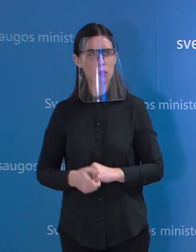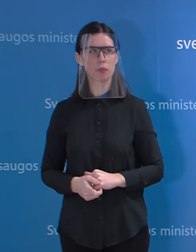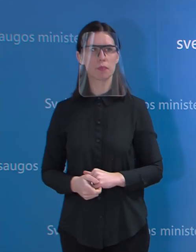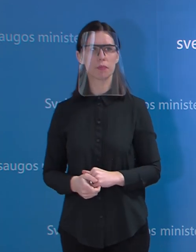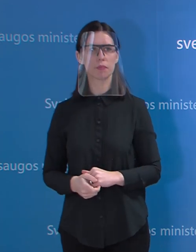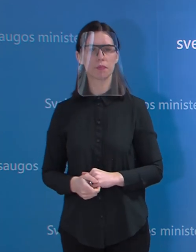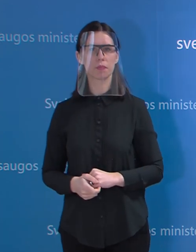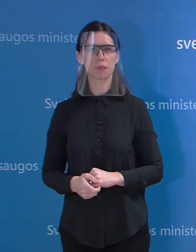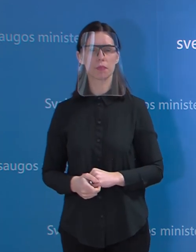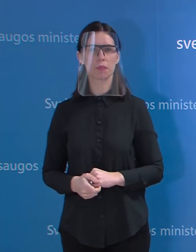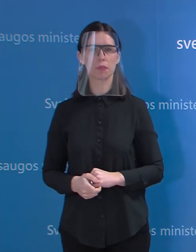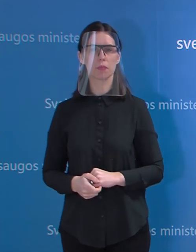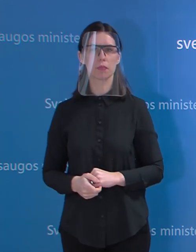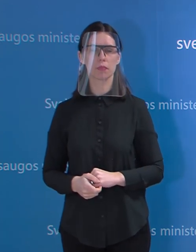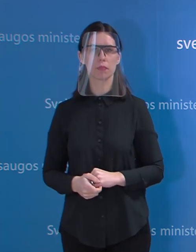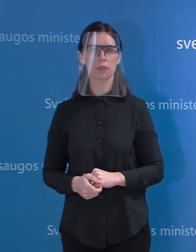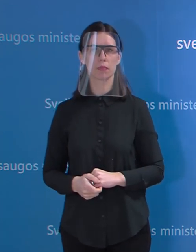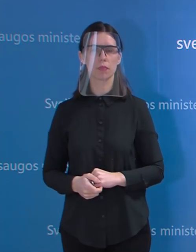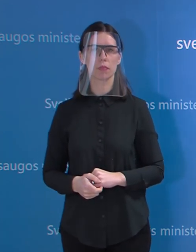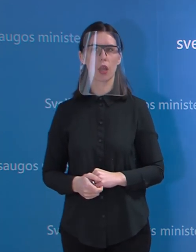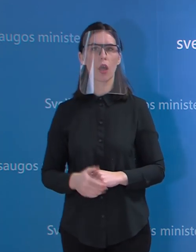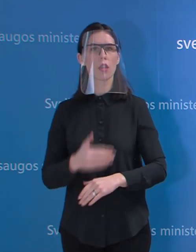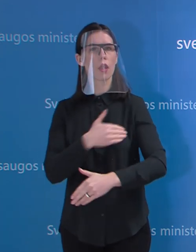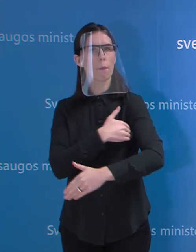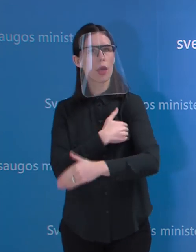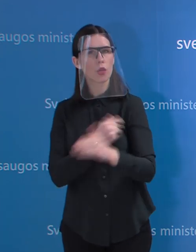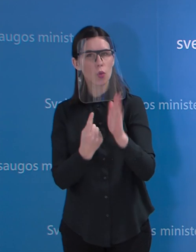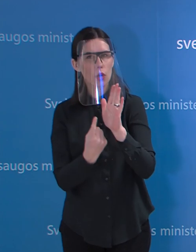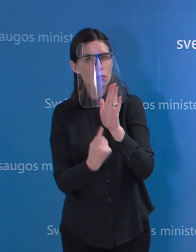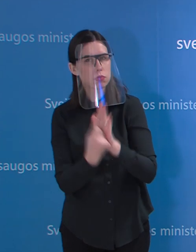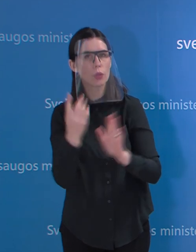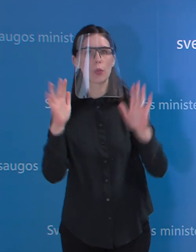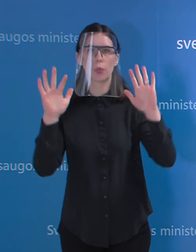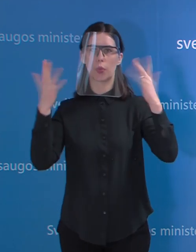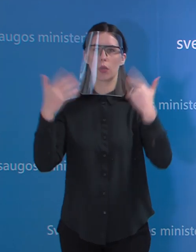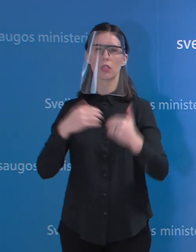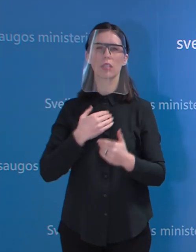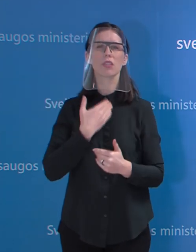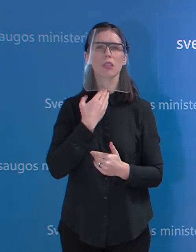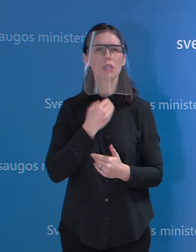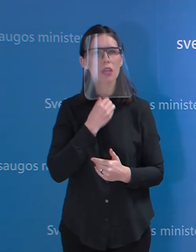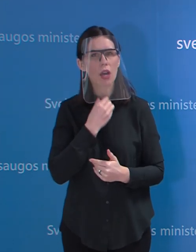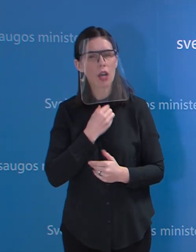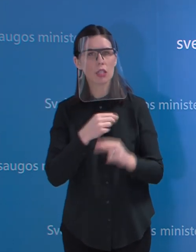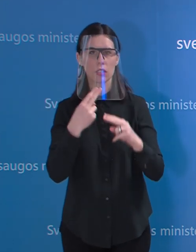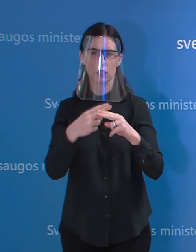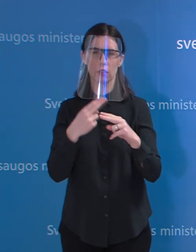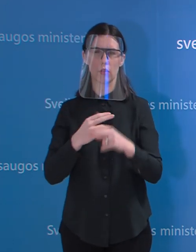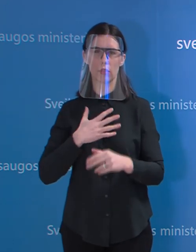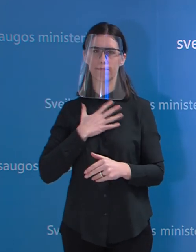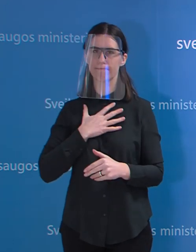kurie yra padidėjusi temperatūra, šaltkretis, gerklės kausmas, pasunkėjęs kvepavimas,